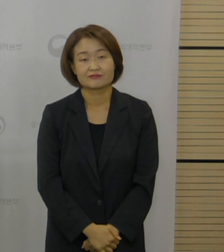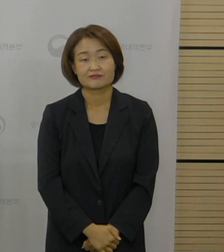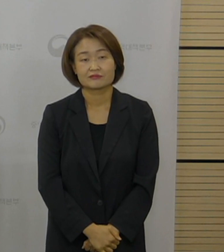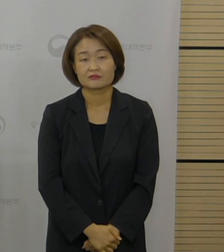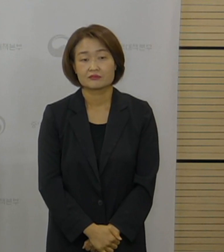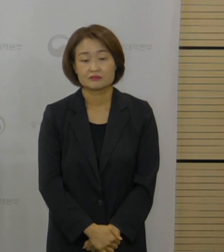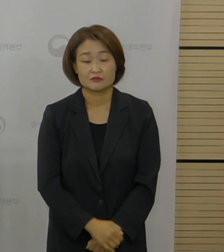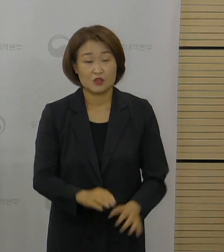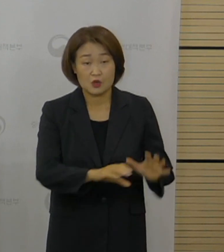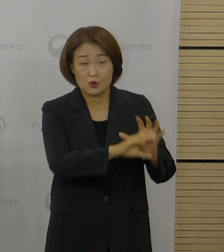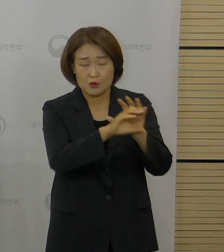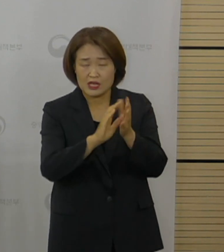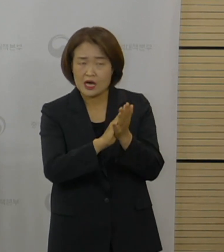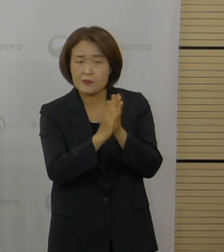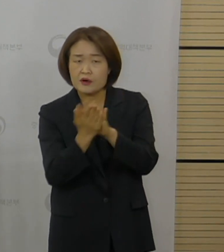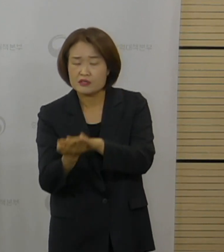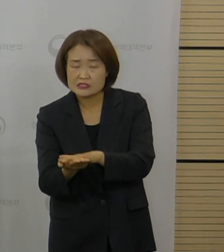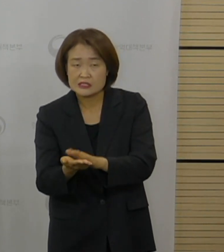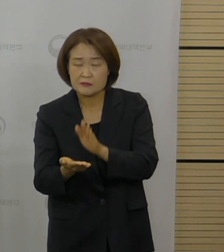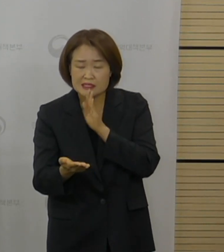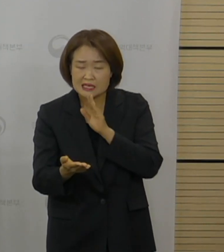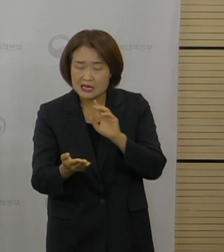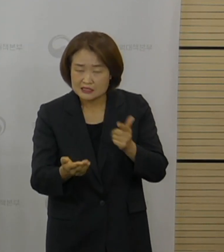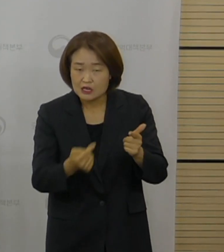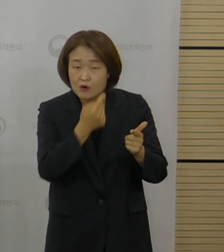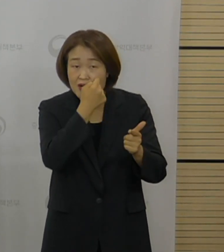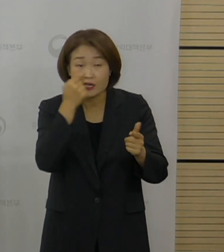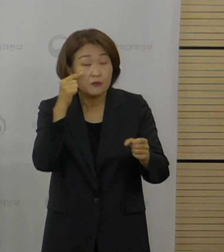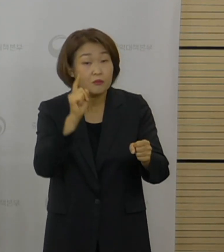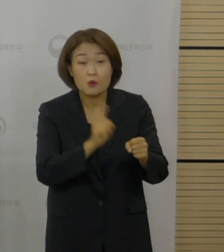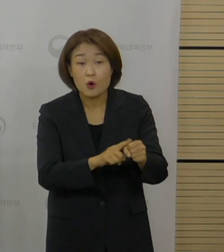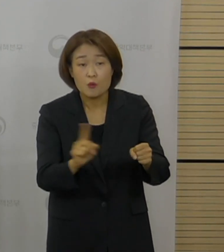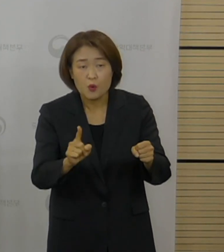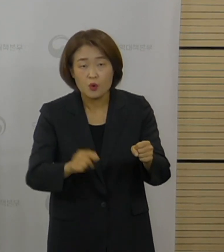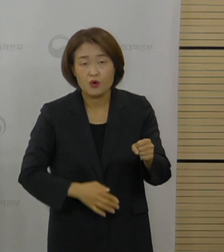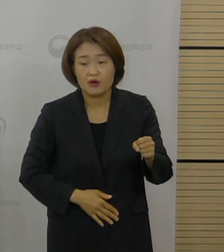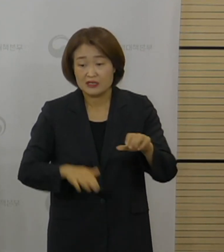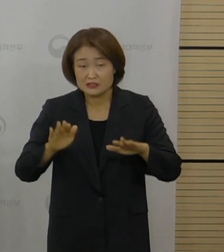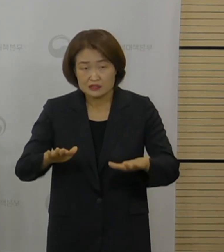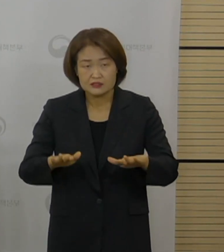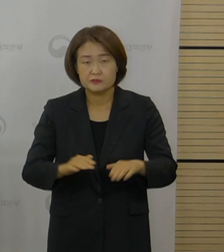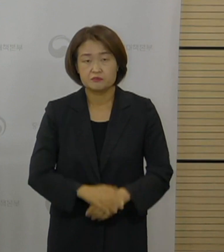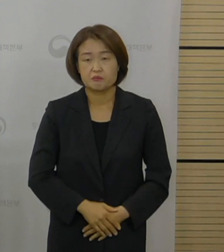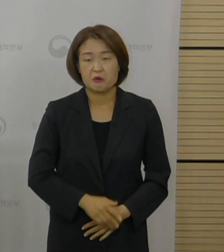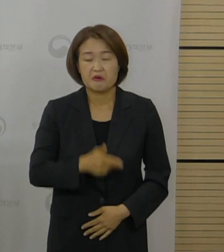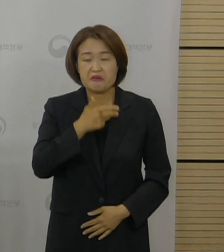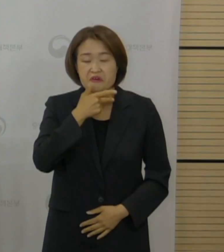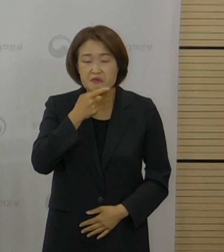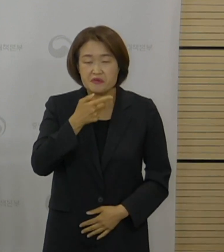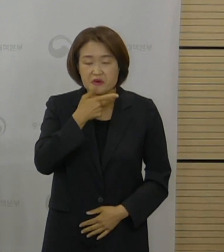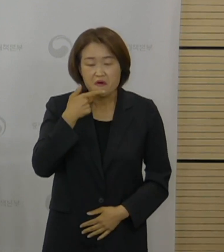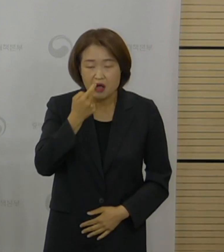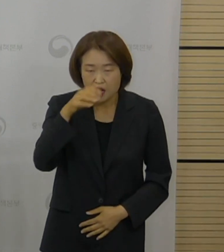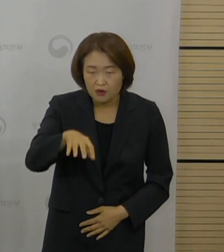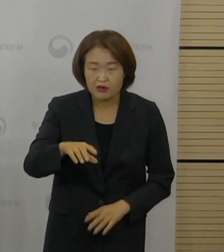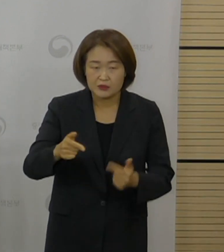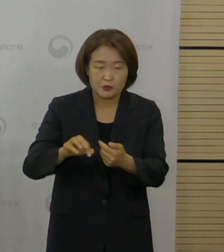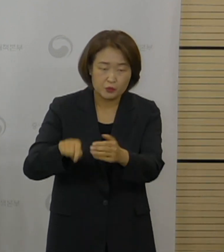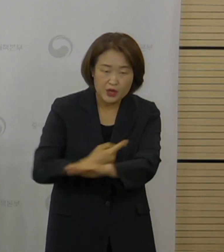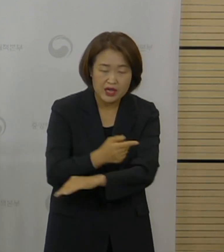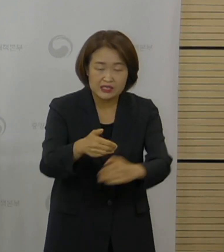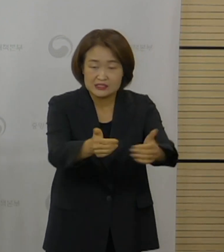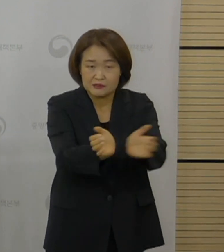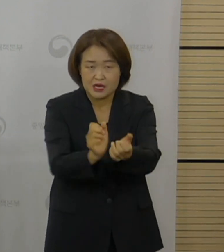저희들이 변이 바이러스 여부를 확인하는 것은 신규 집단 발생 사례들 중에서 특별하게 선행